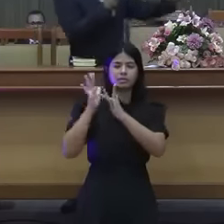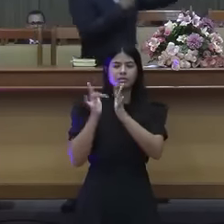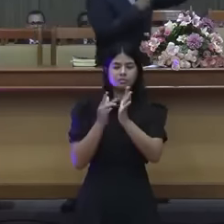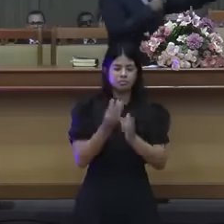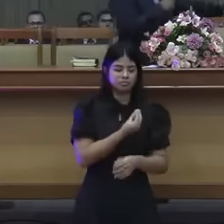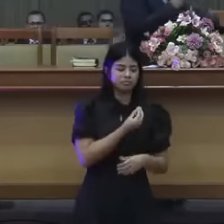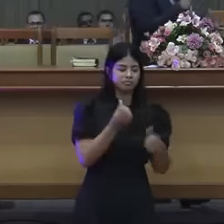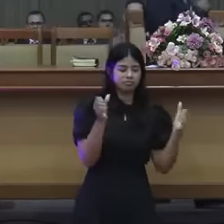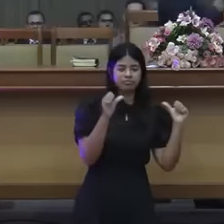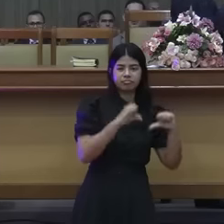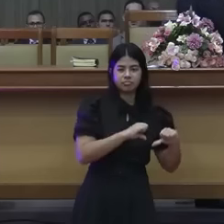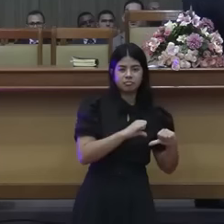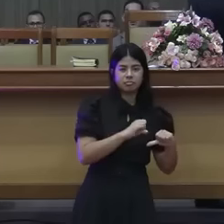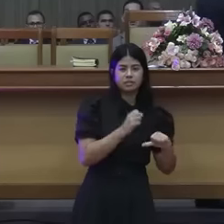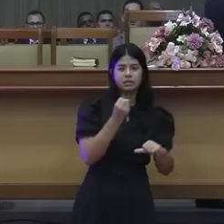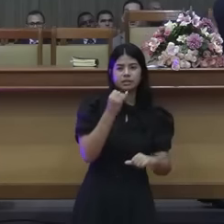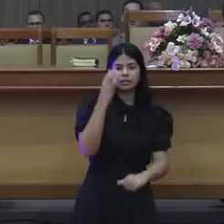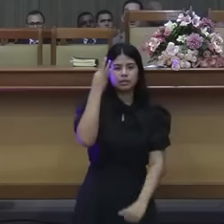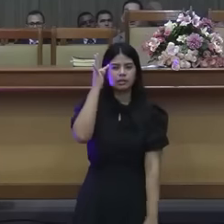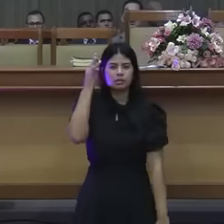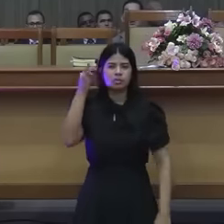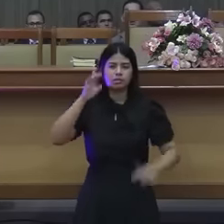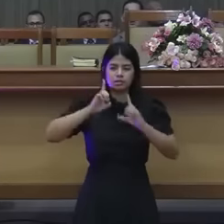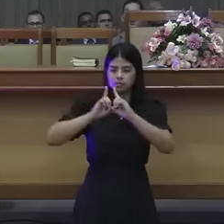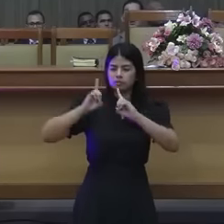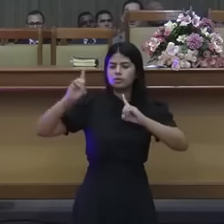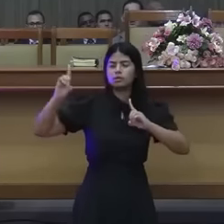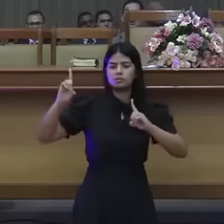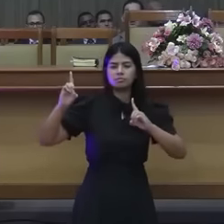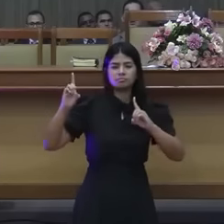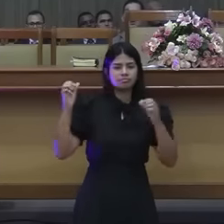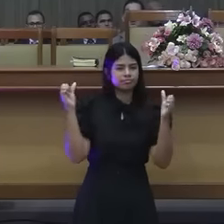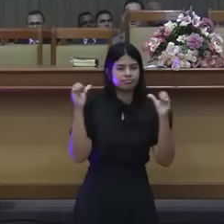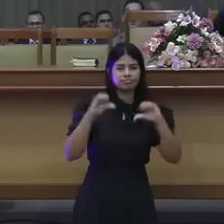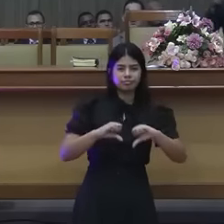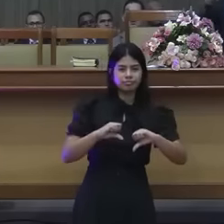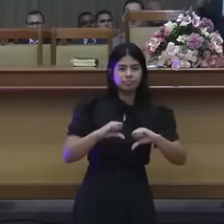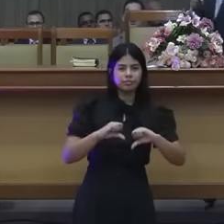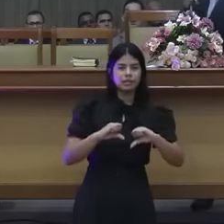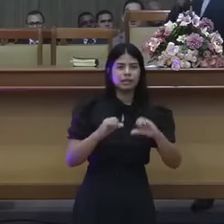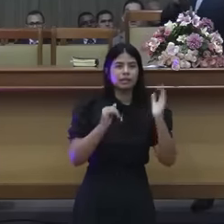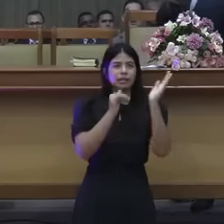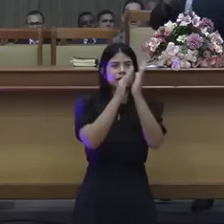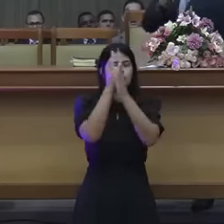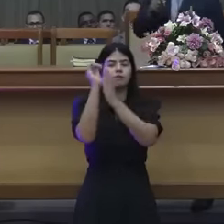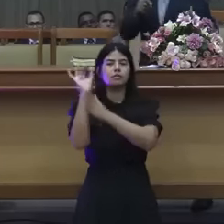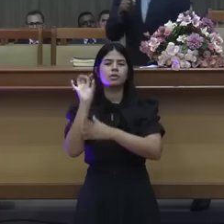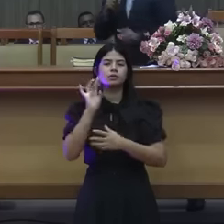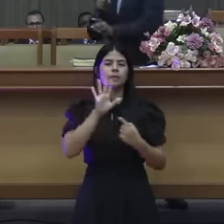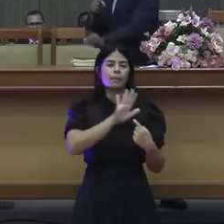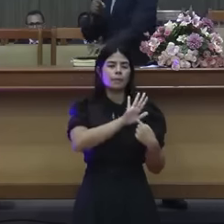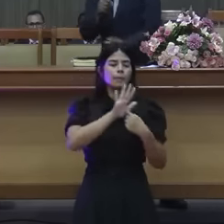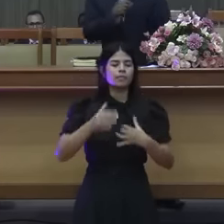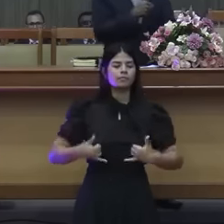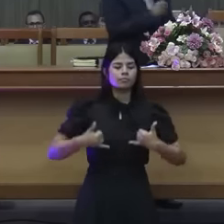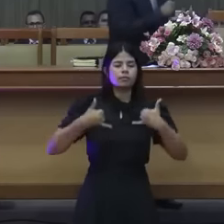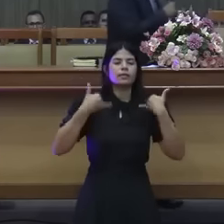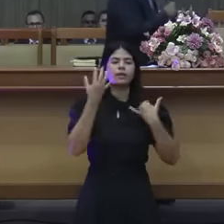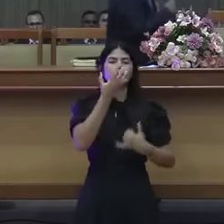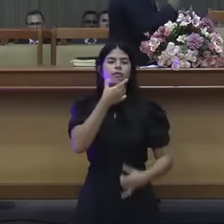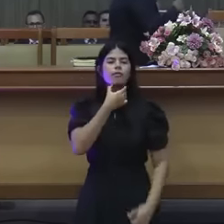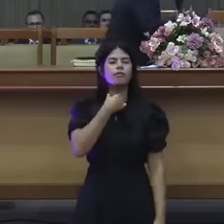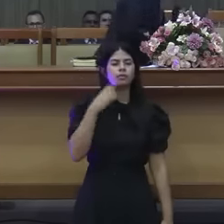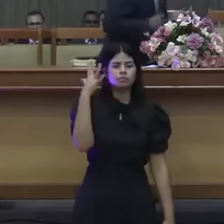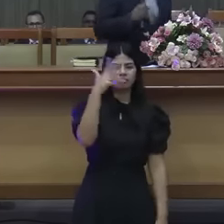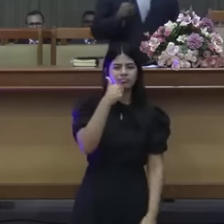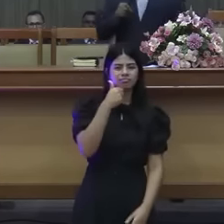teologia sem a glória de Jesus não vale nada louvor só para mostrar exibição e cântico bonito não vale